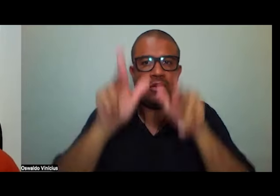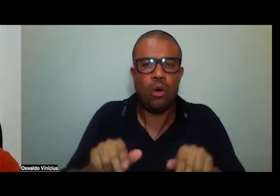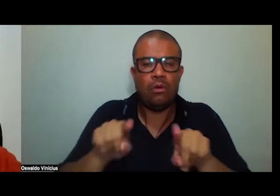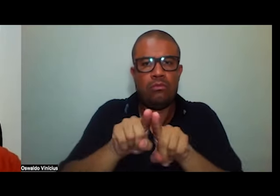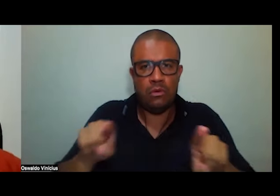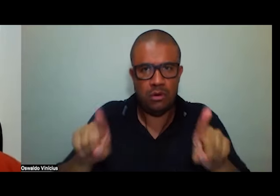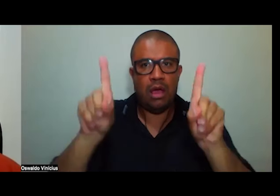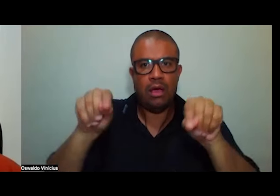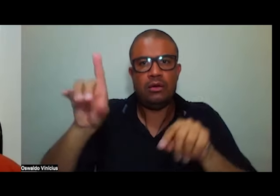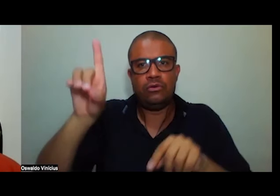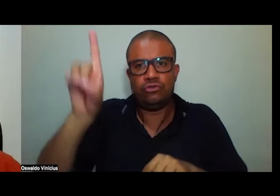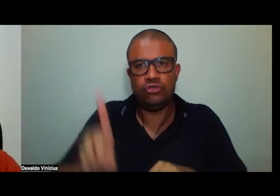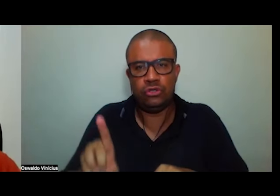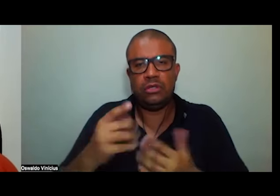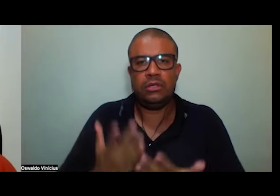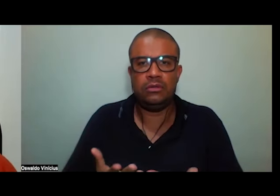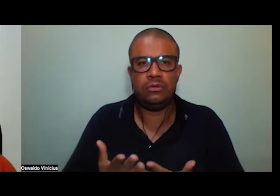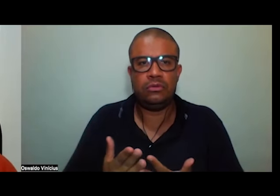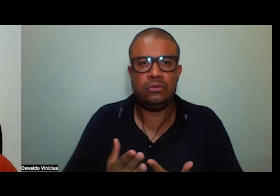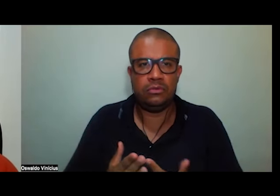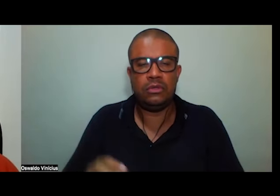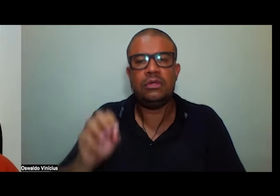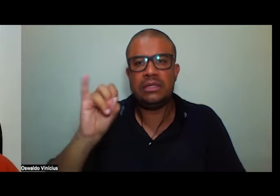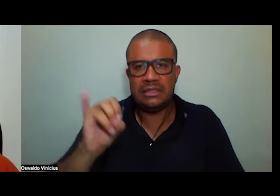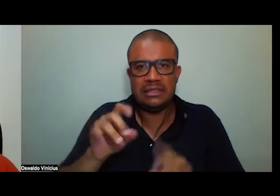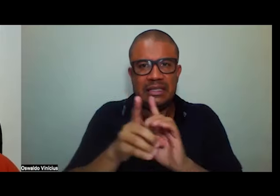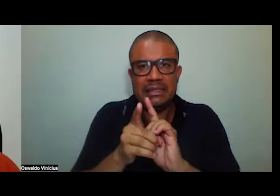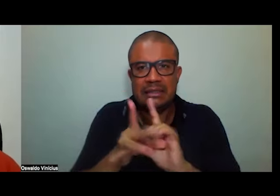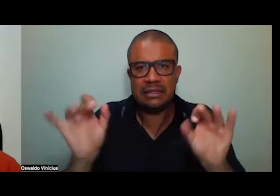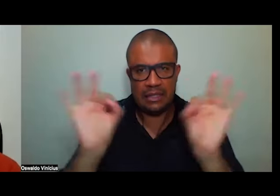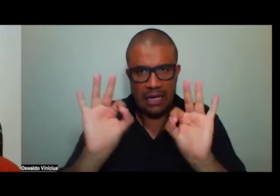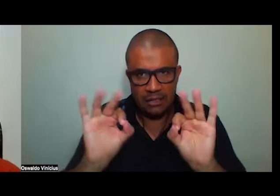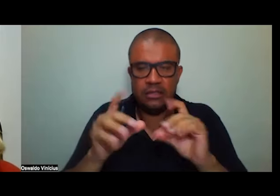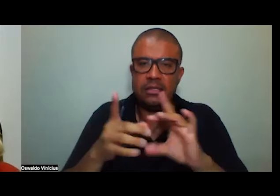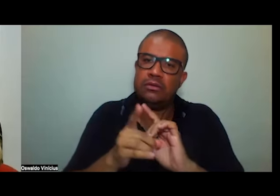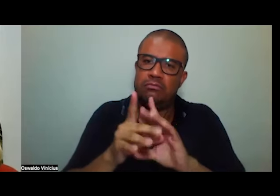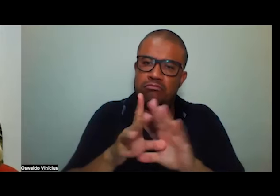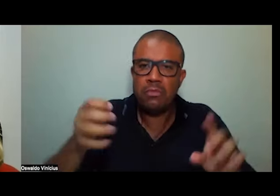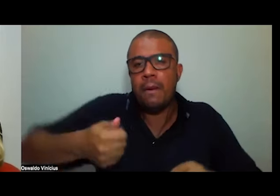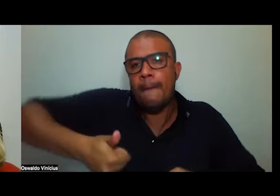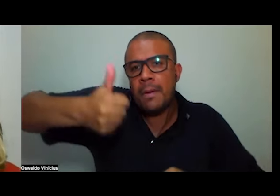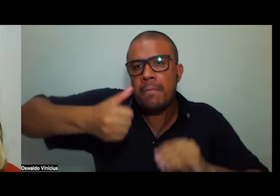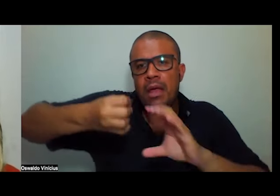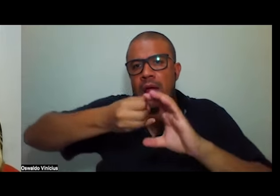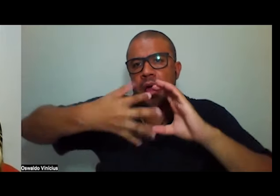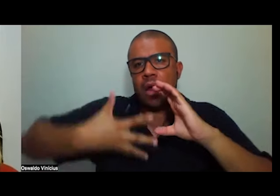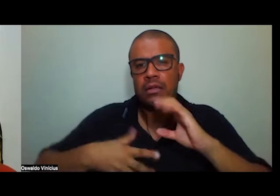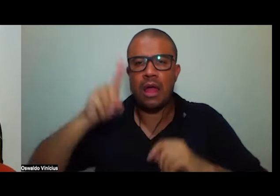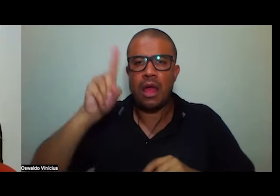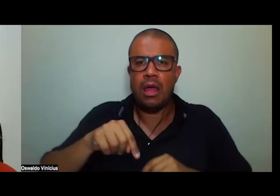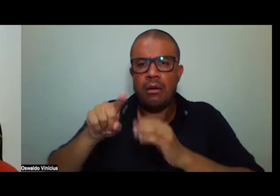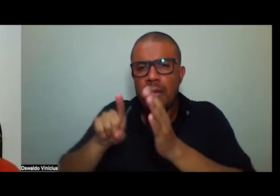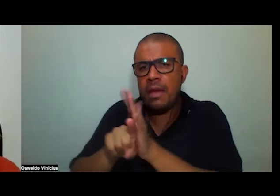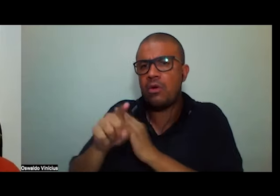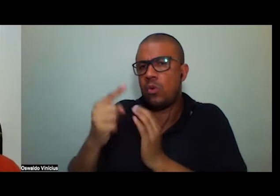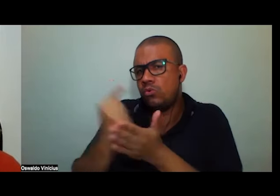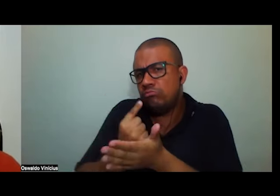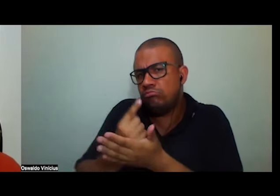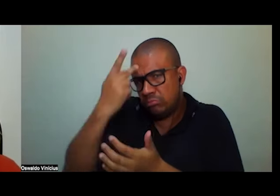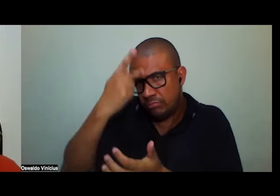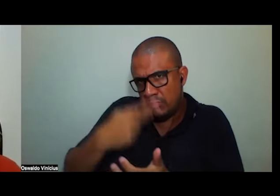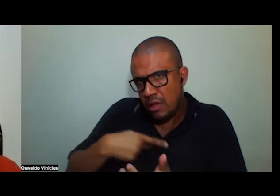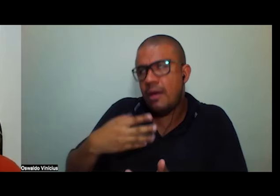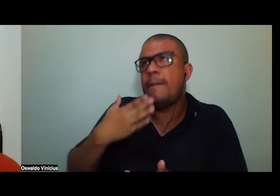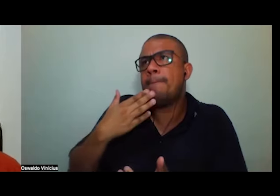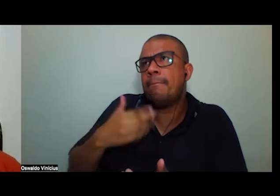é um direito inalienável sem ele não há democracia então o primeiro aspecto perguntem-se sempre qual é o meu